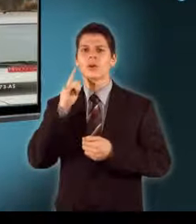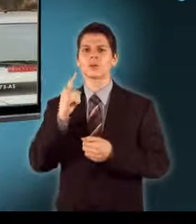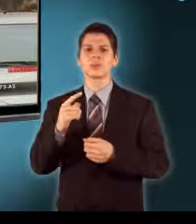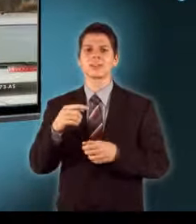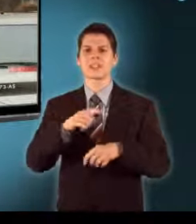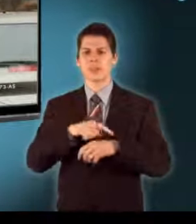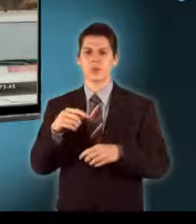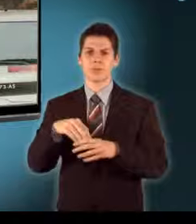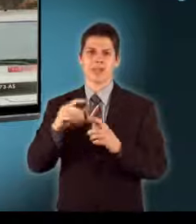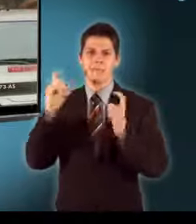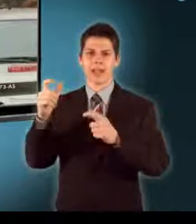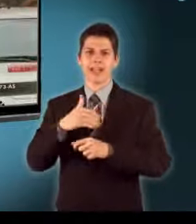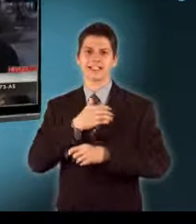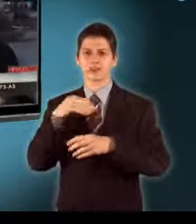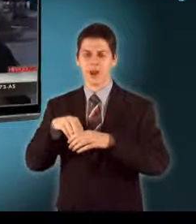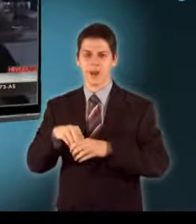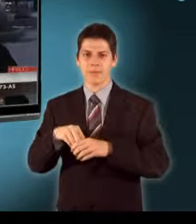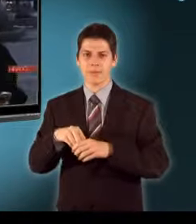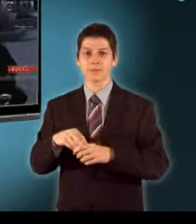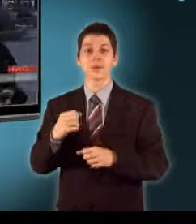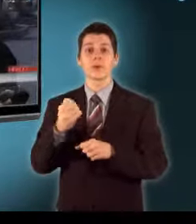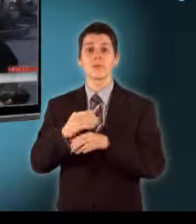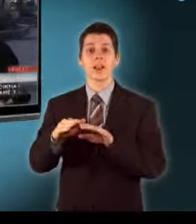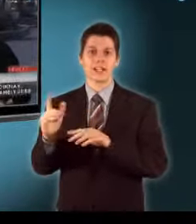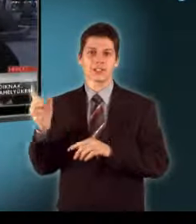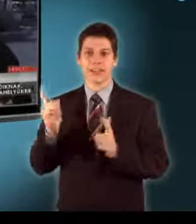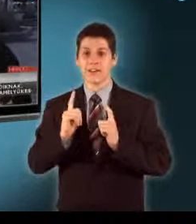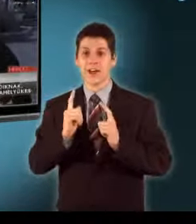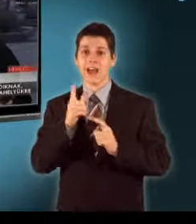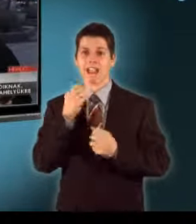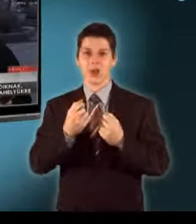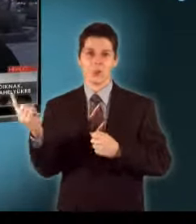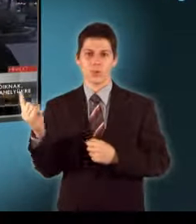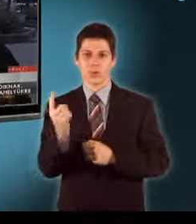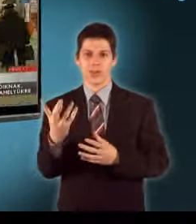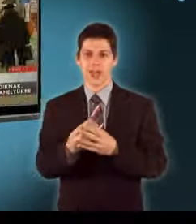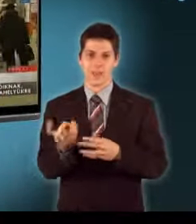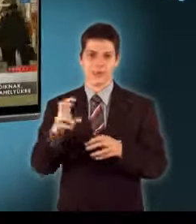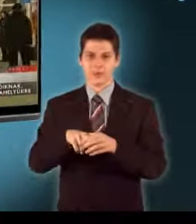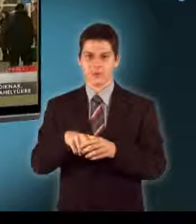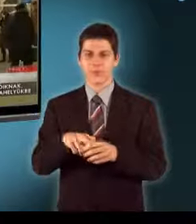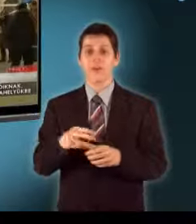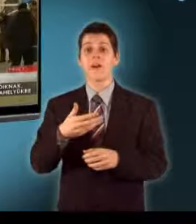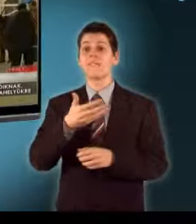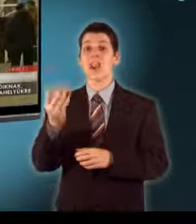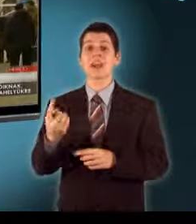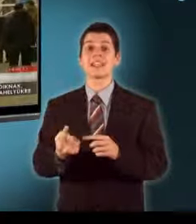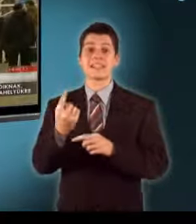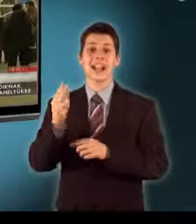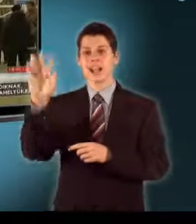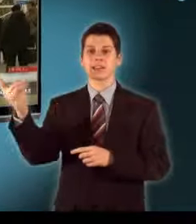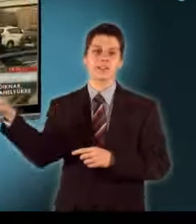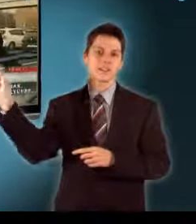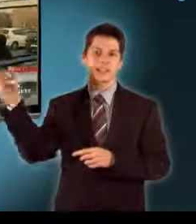jusson be az iskolába Vagy a munkahelyére A kolléganőmekedten várjuk az értünk jövő autót Volt, aki idegeneket vett fel a